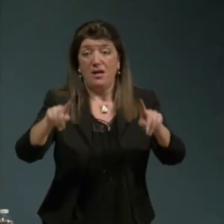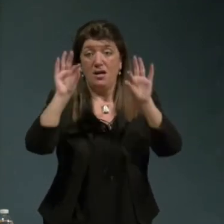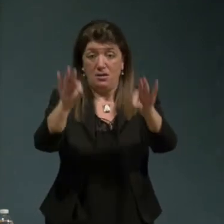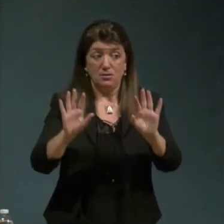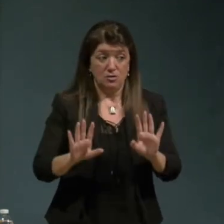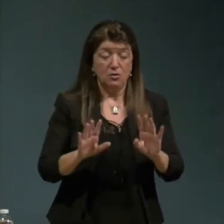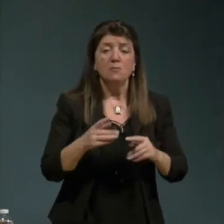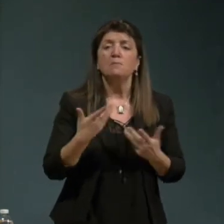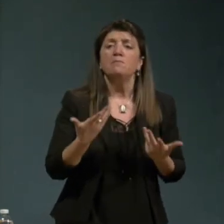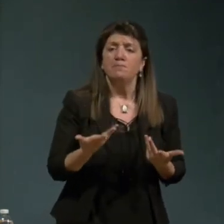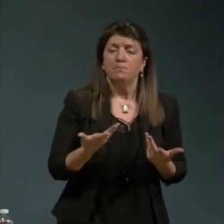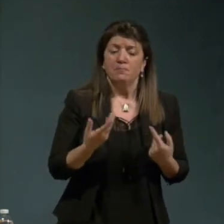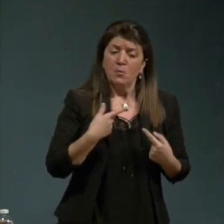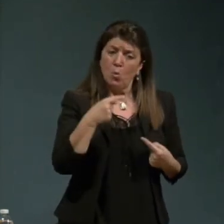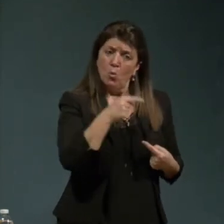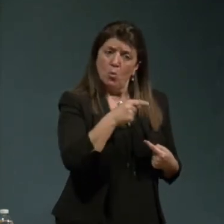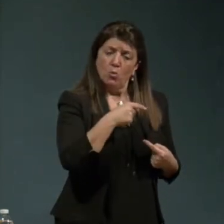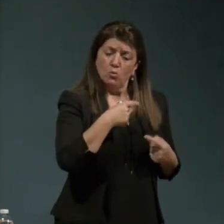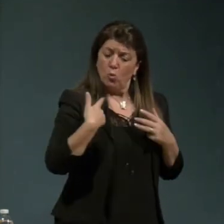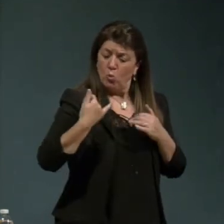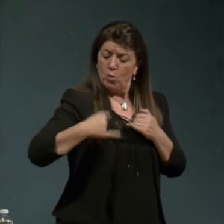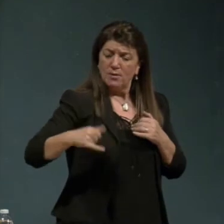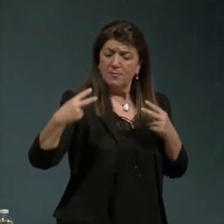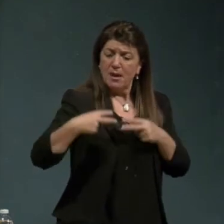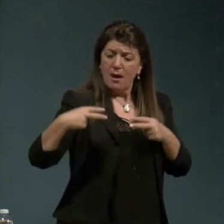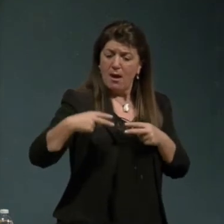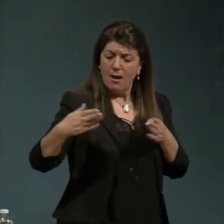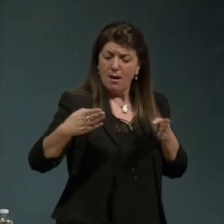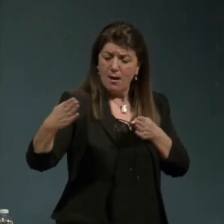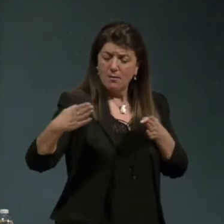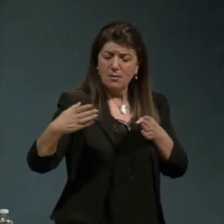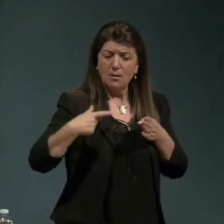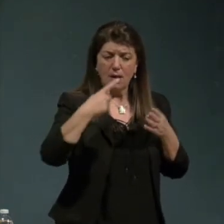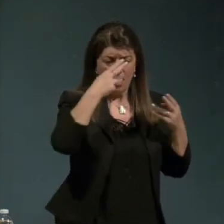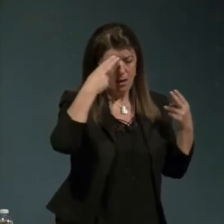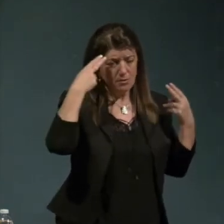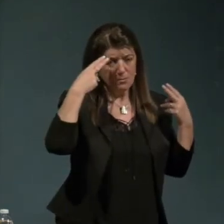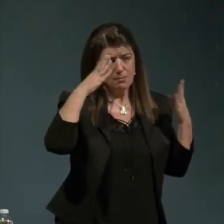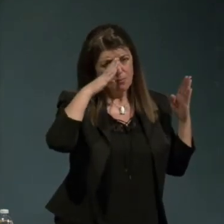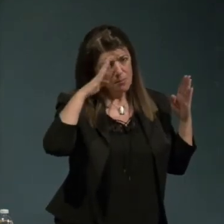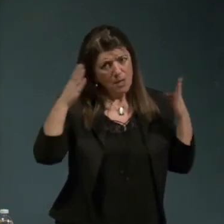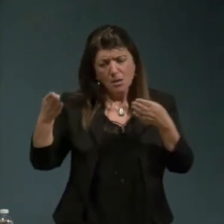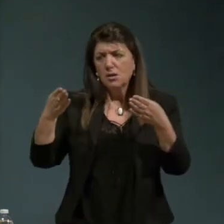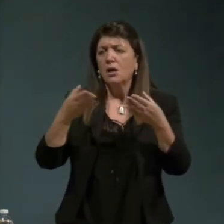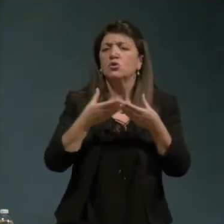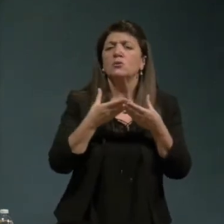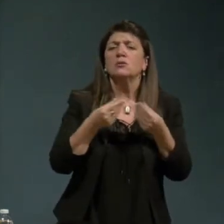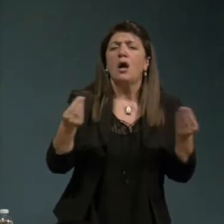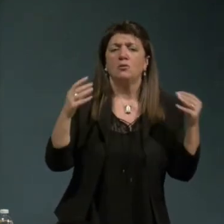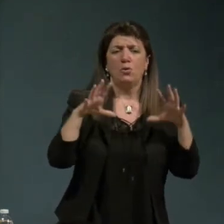negli ultimi anni tanto impegno tanta scrittura tre dei tuoi libri